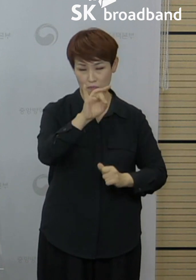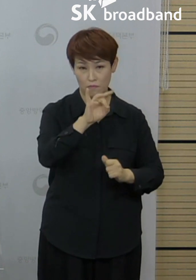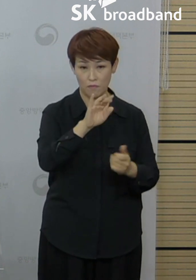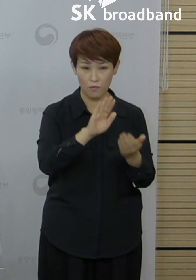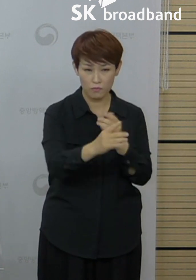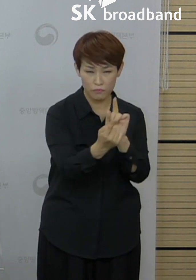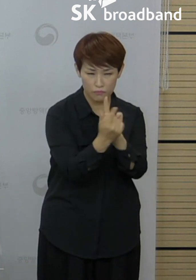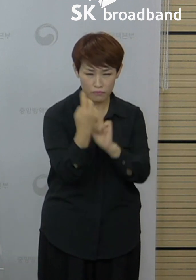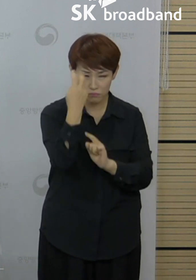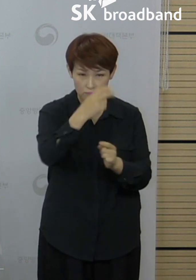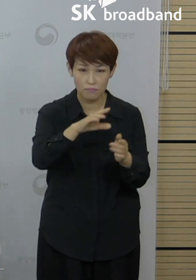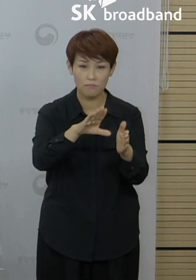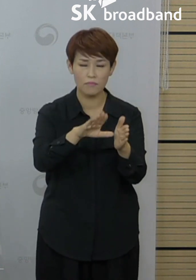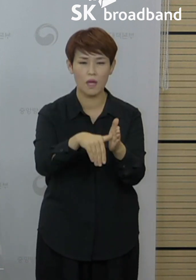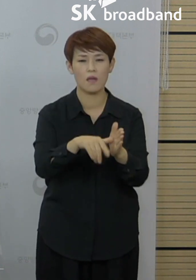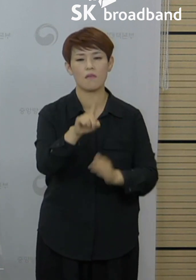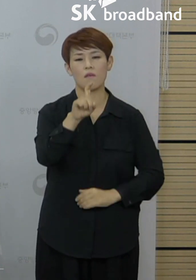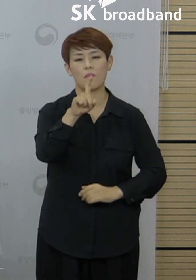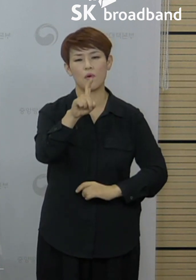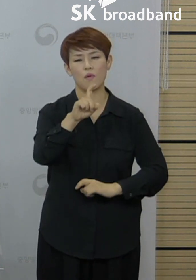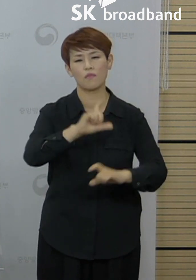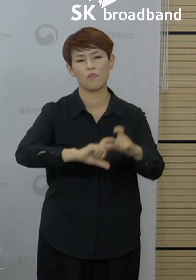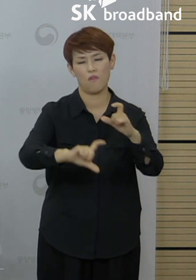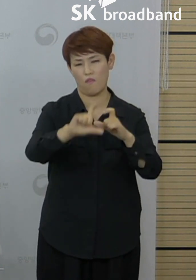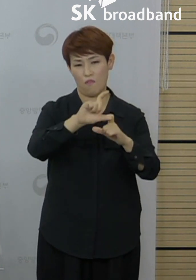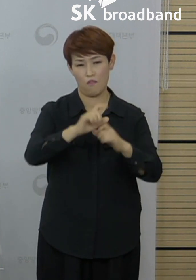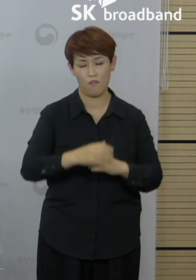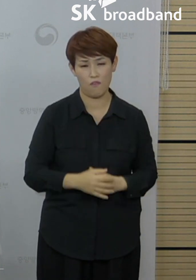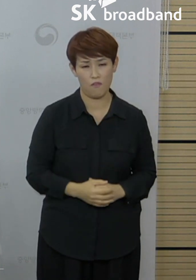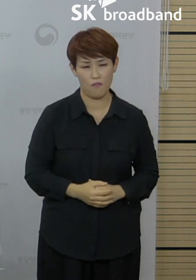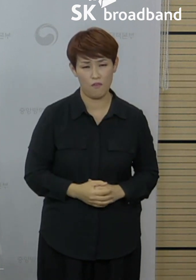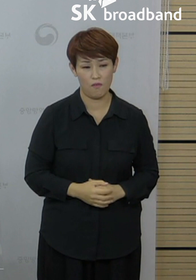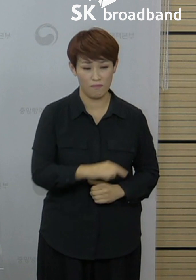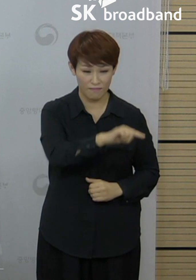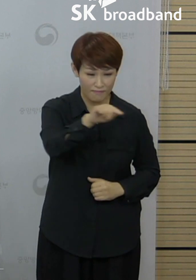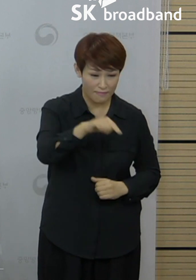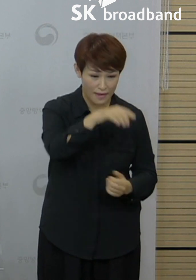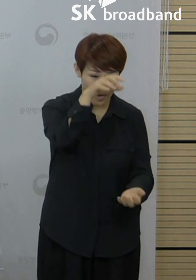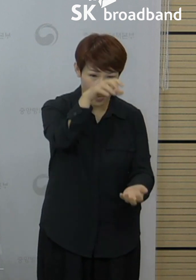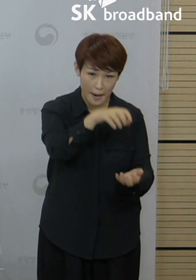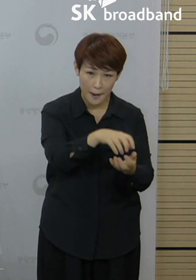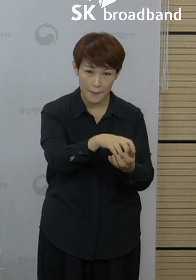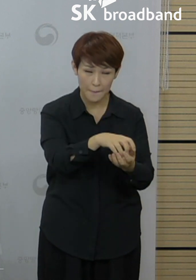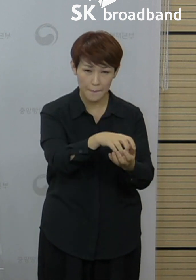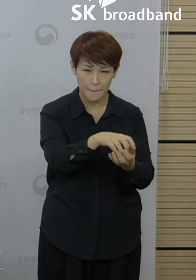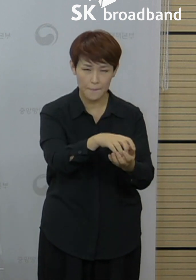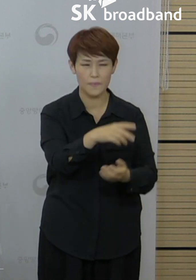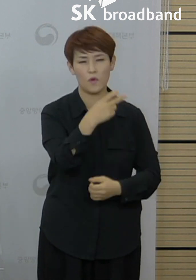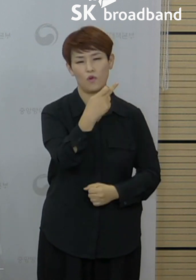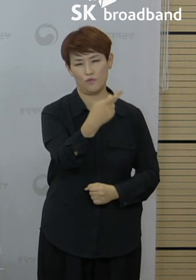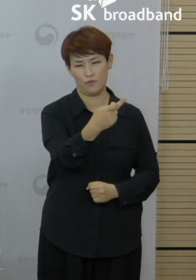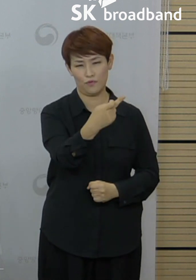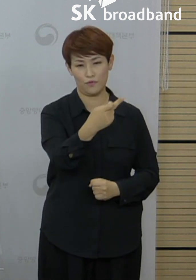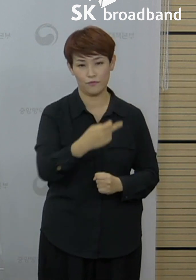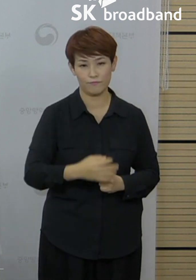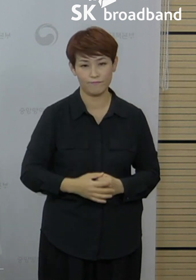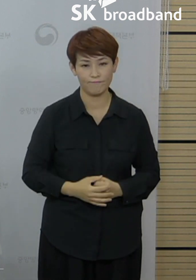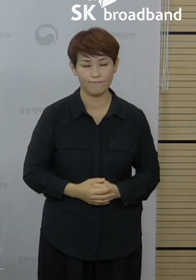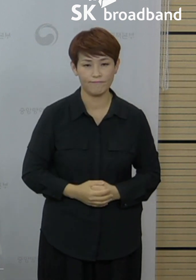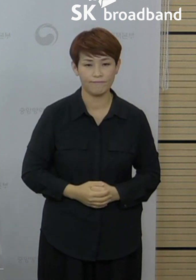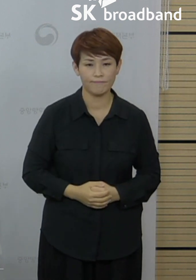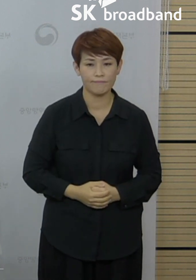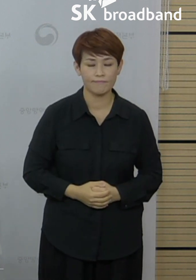이후 접촉자 조사 중에 11명이 추가되었습니다. 그래서 현재까지 누적 총 12명이 확진되었습니다.